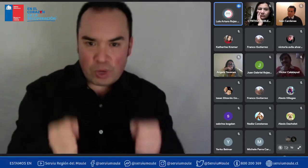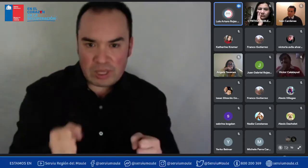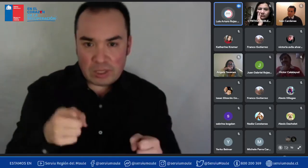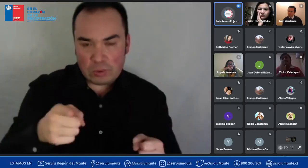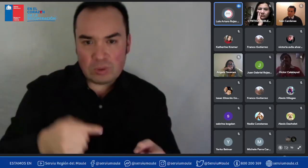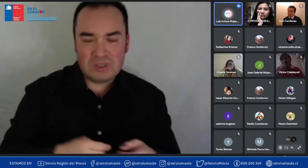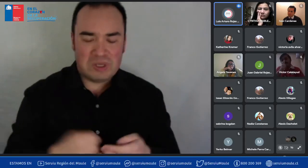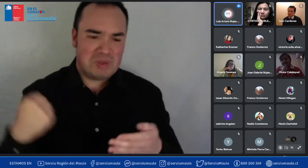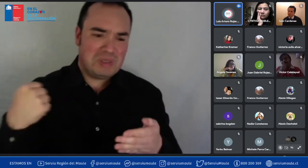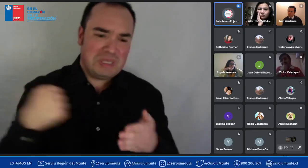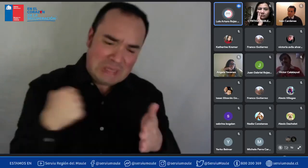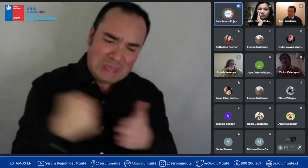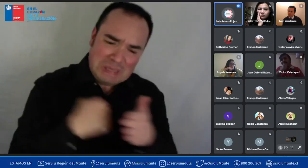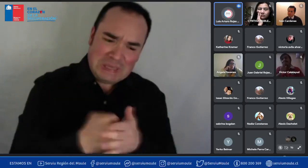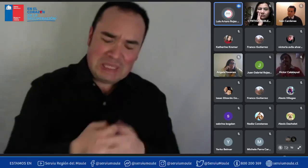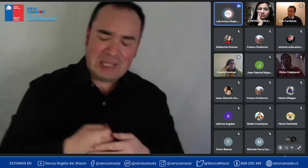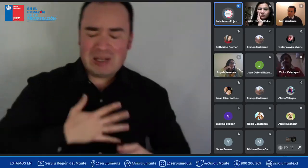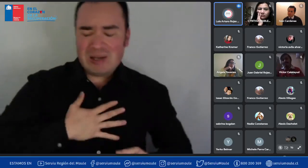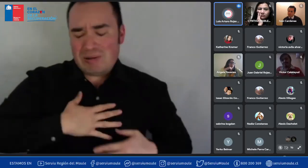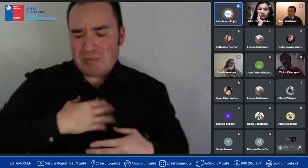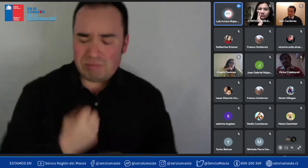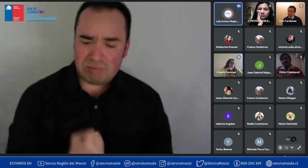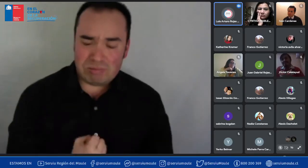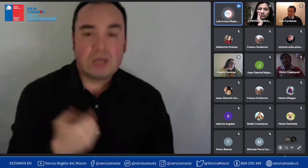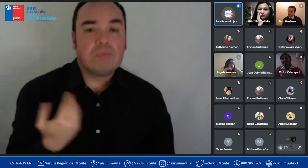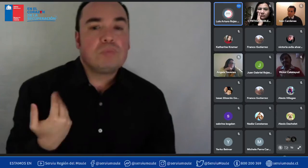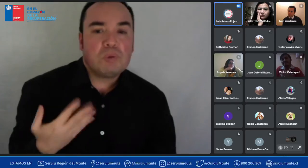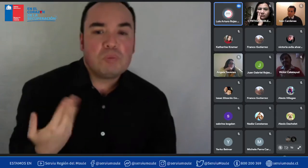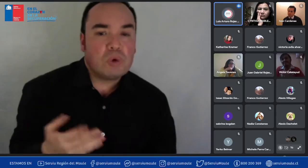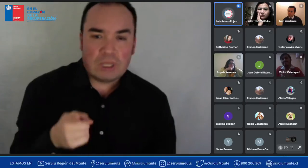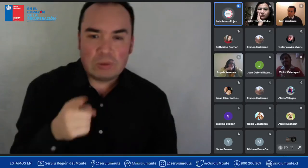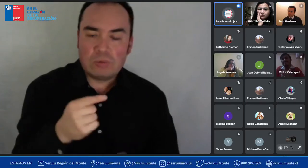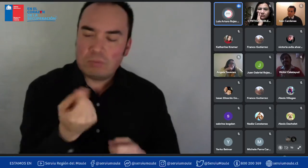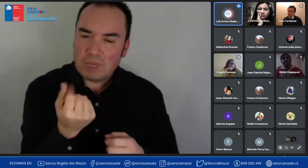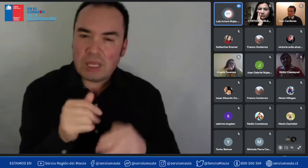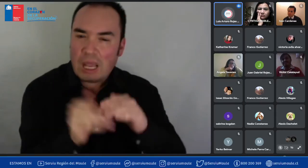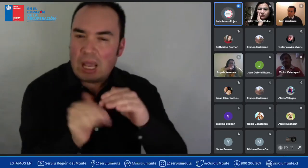meses que quedan para que el próximo año pueda postular sin mayores problemas